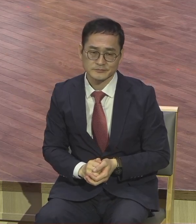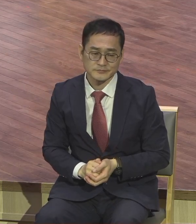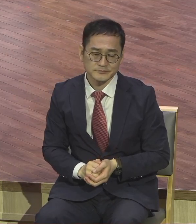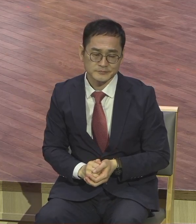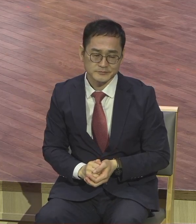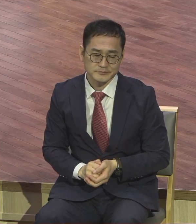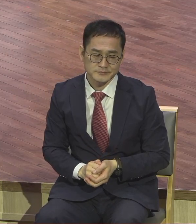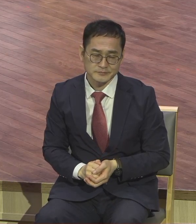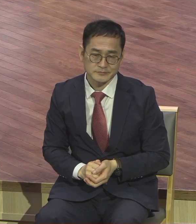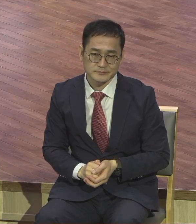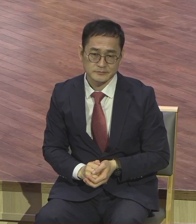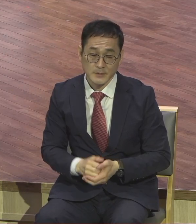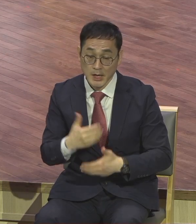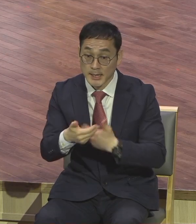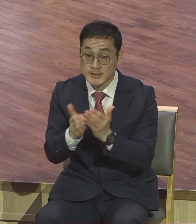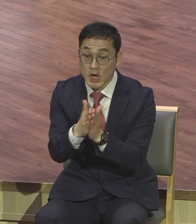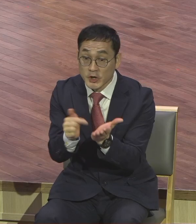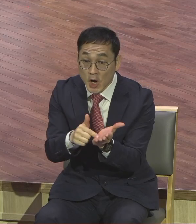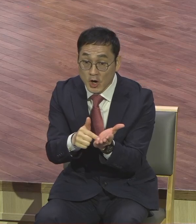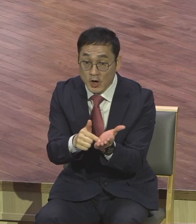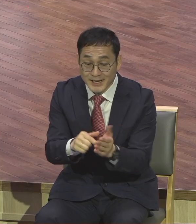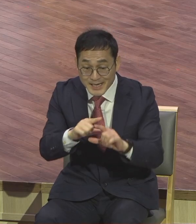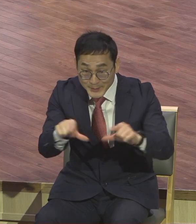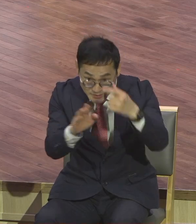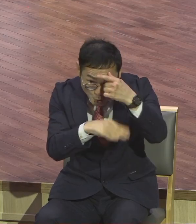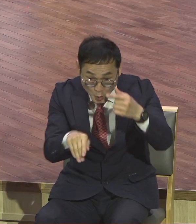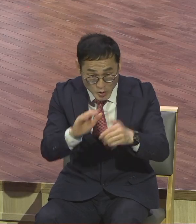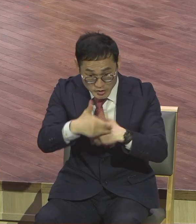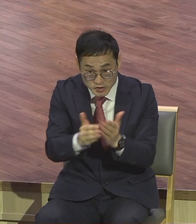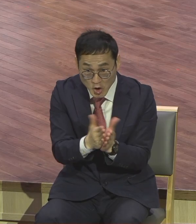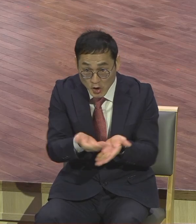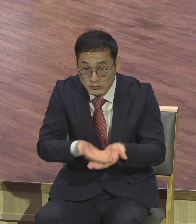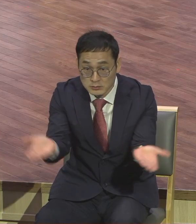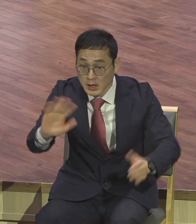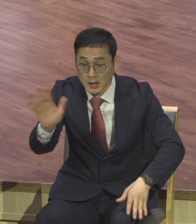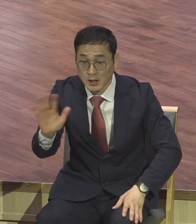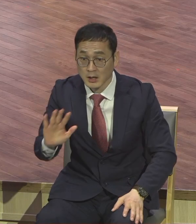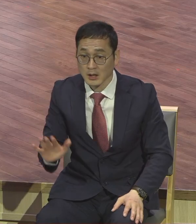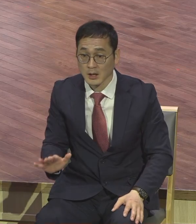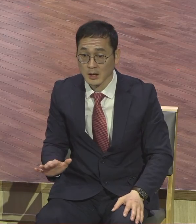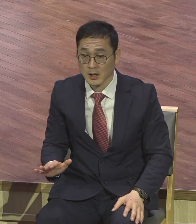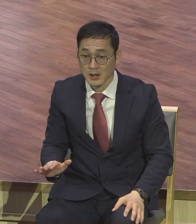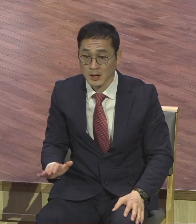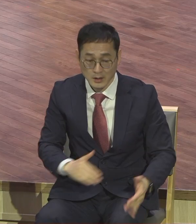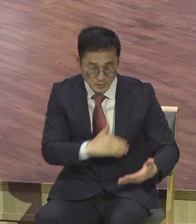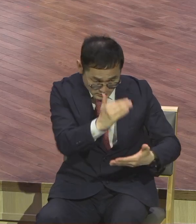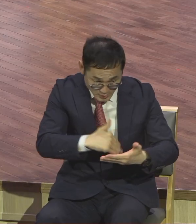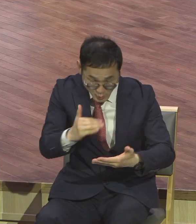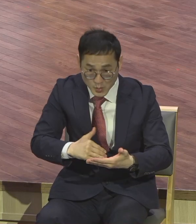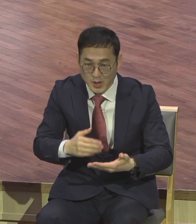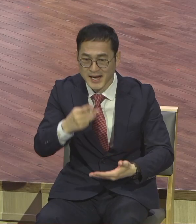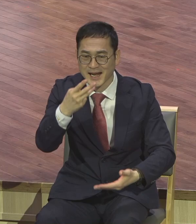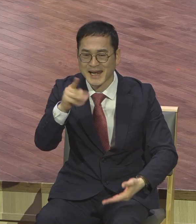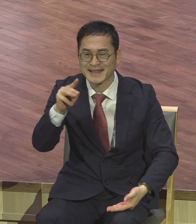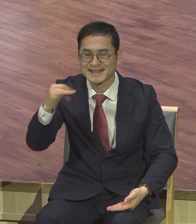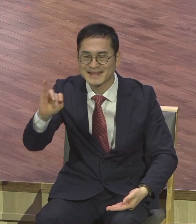성경을 안 줬어요. 평신도들의 성경이 없어. 분빌력이 없어. 라틴으로 되었기 때문에 죽어도 몰라.